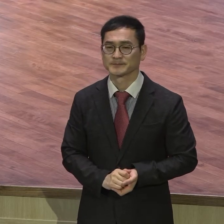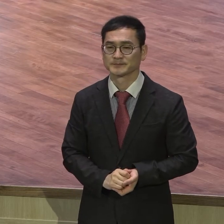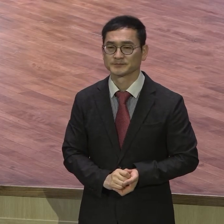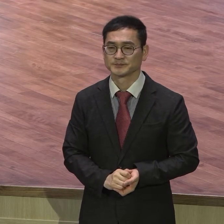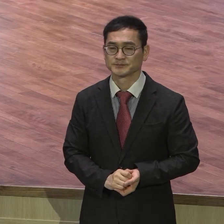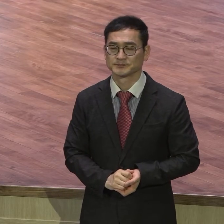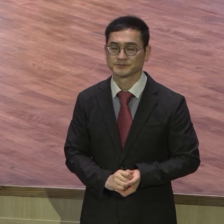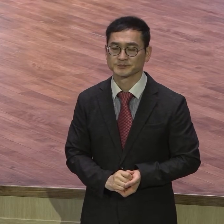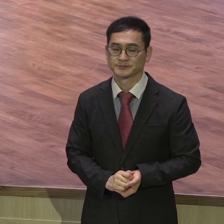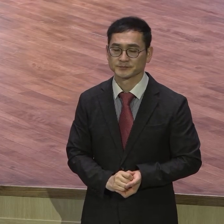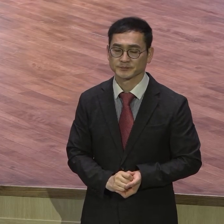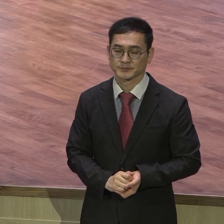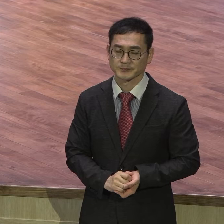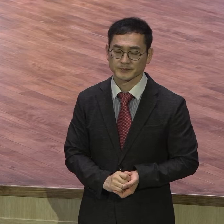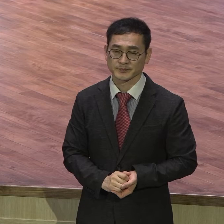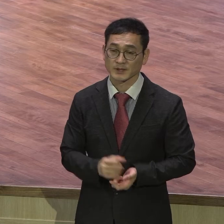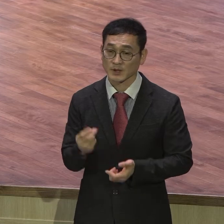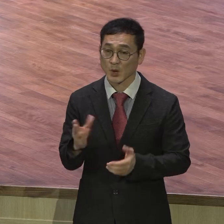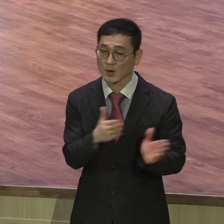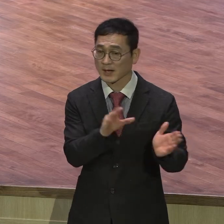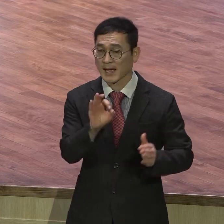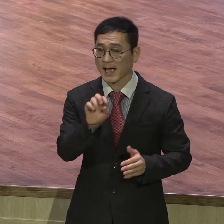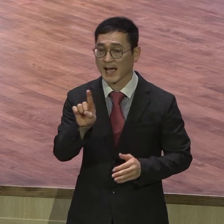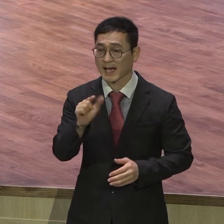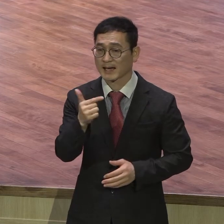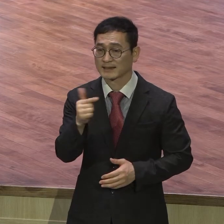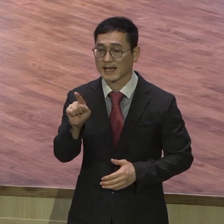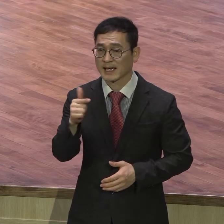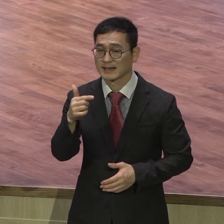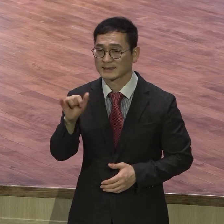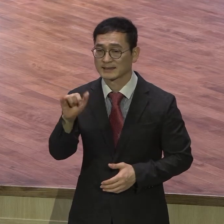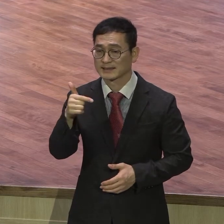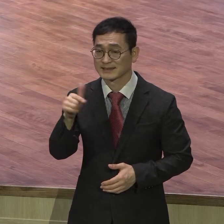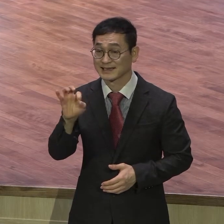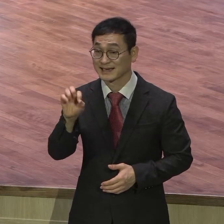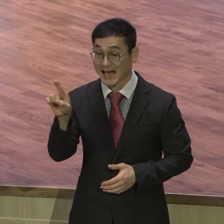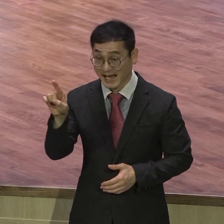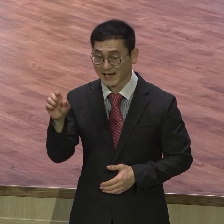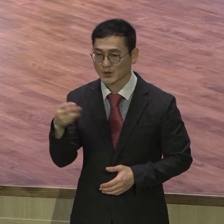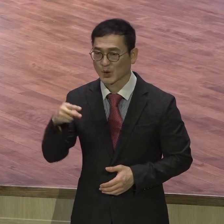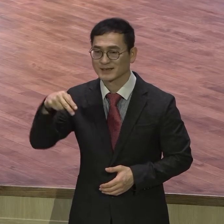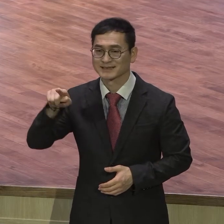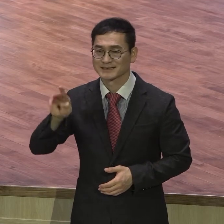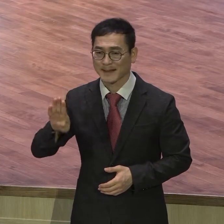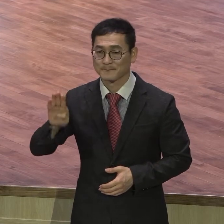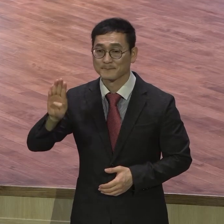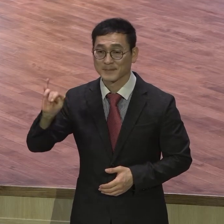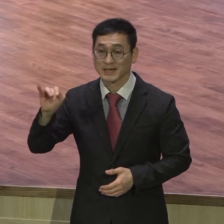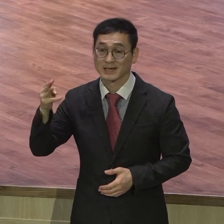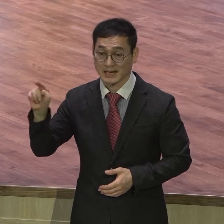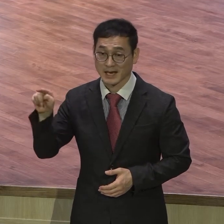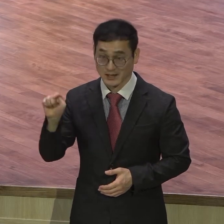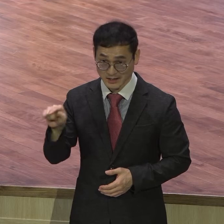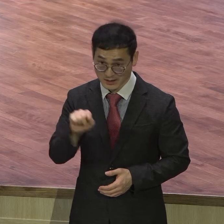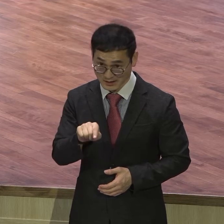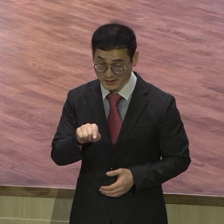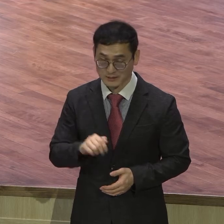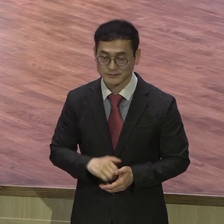아나니아 삽비라 그러니까 여러분요 하나님께서 하나님 앞에 하나님 앞에 늘 하나님